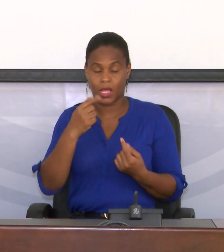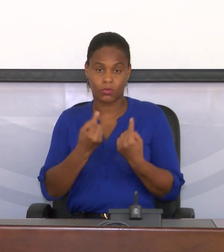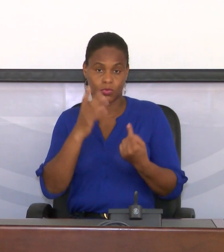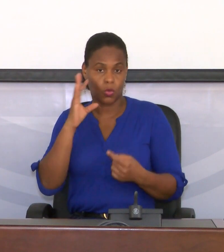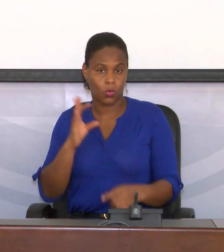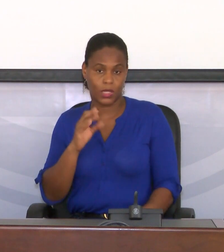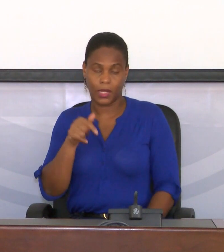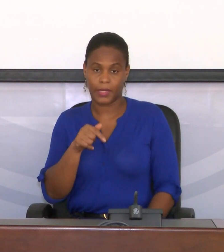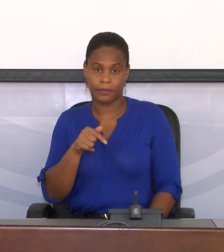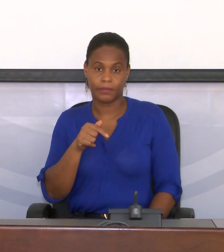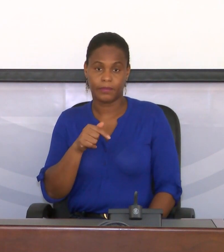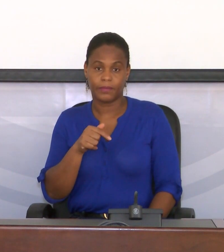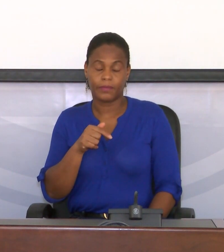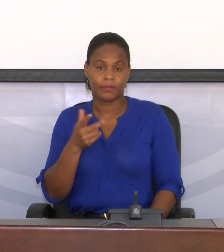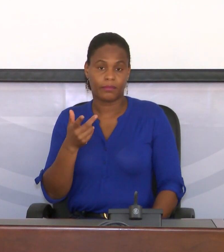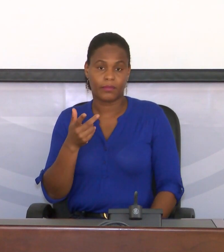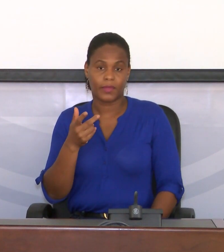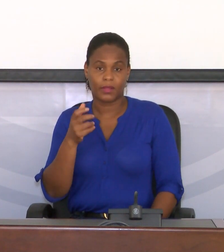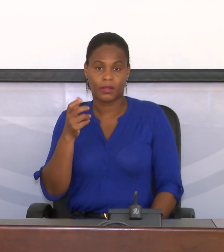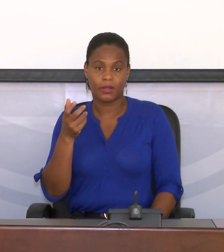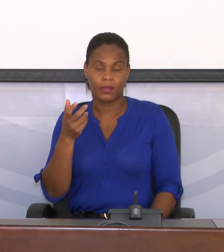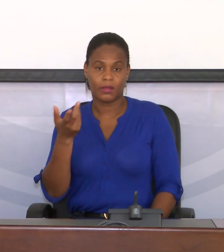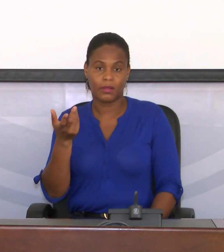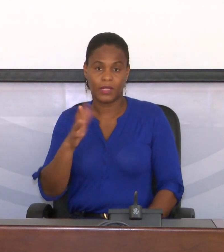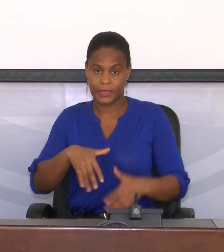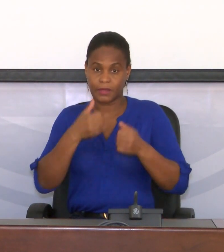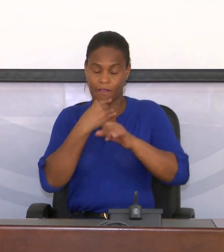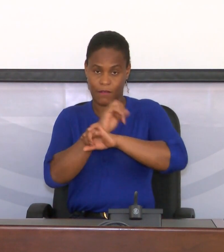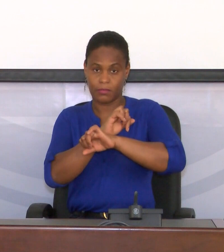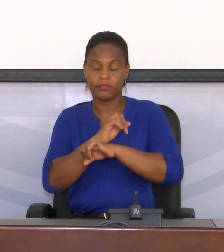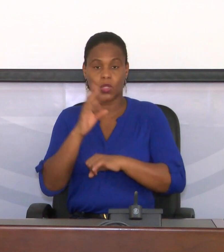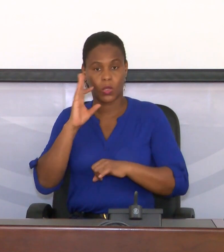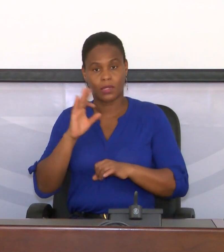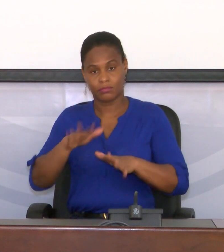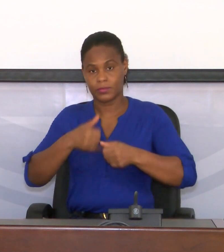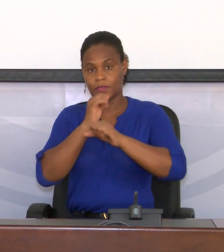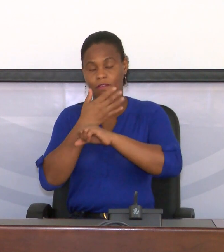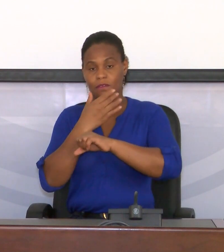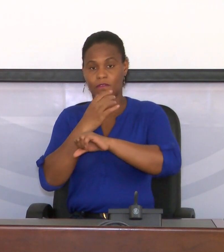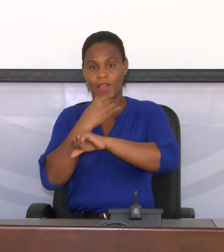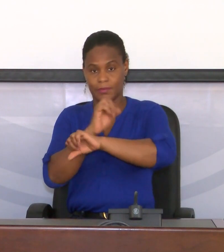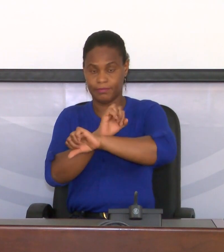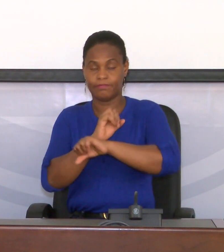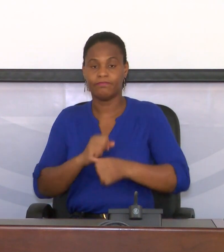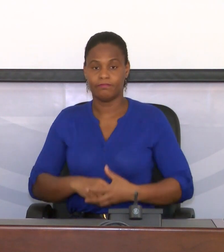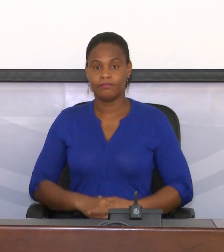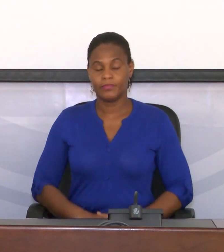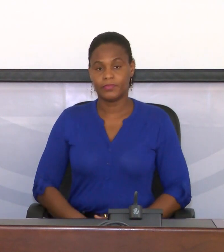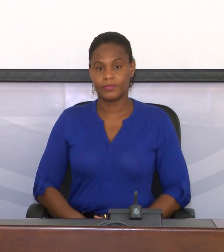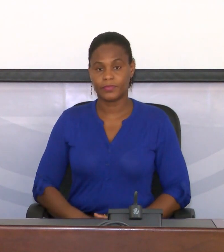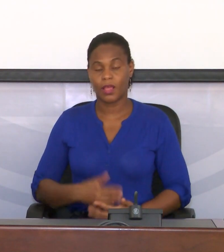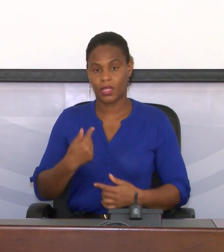é Ribeira Grande de Santiago. Cidade Velha, mais concretamente.